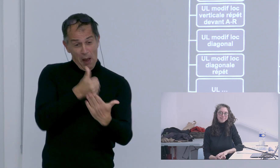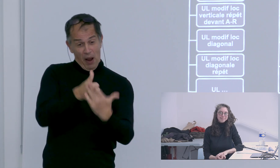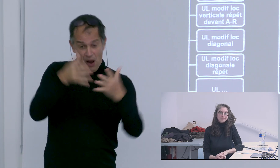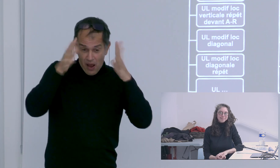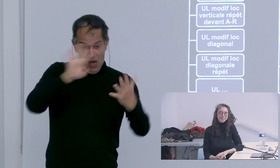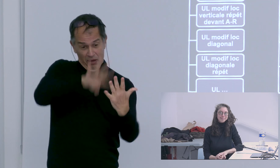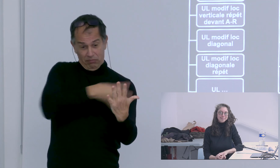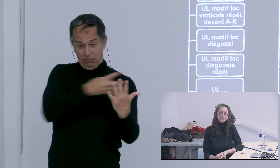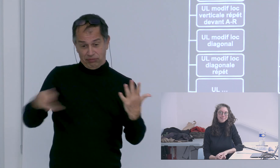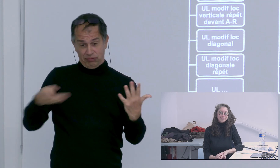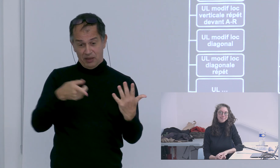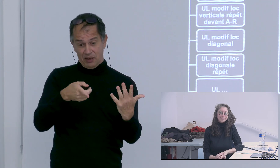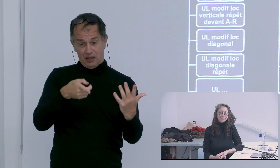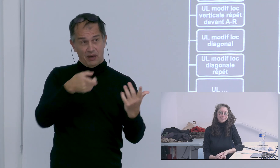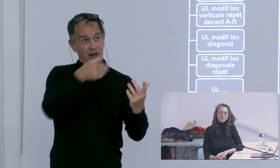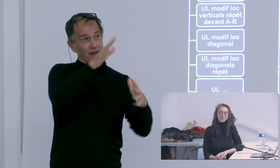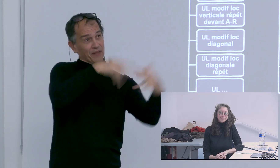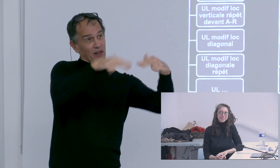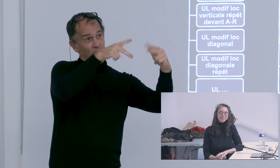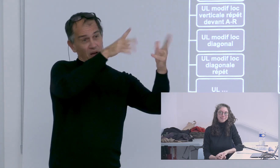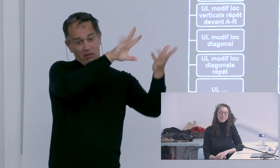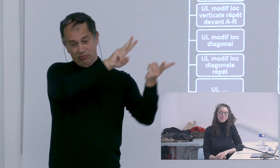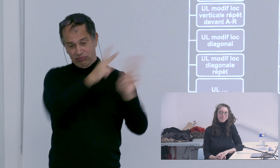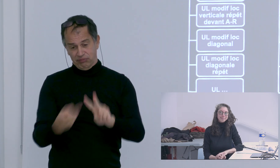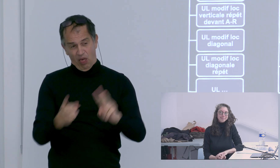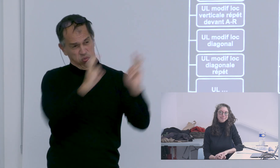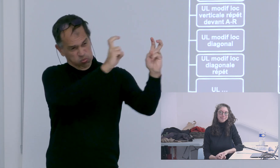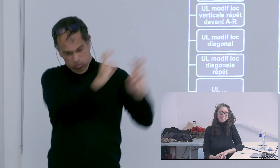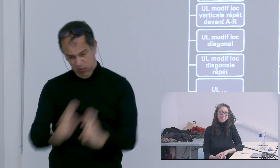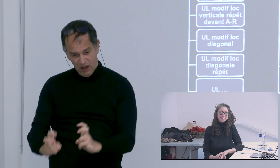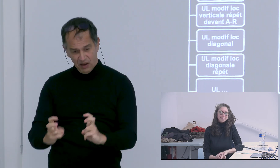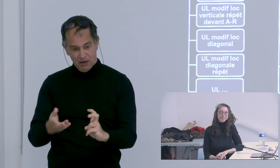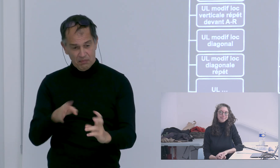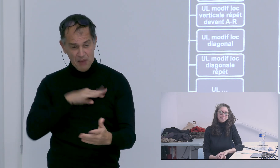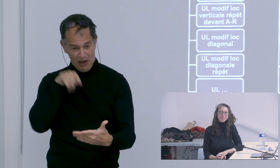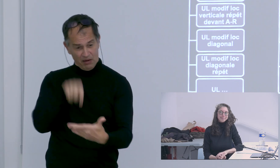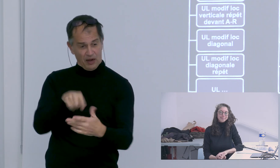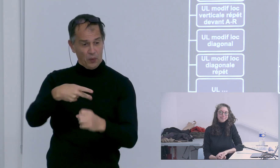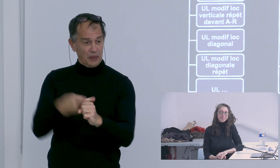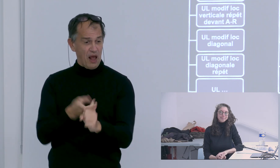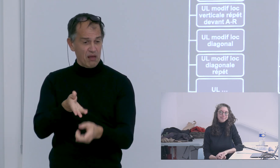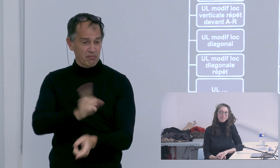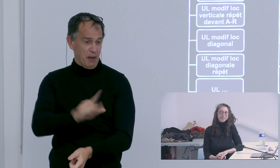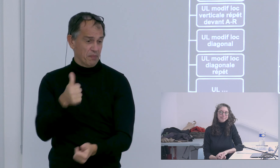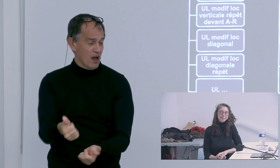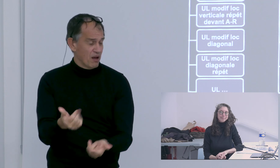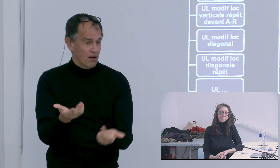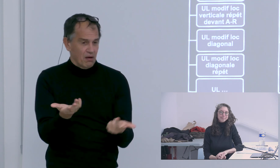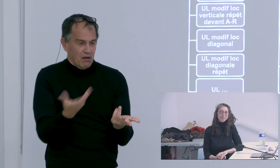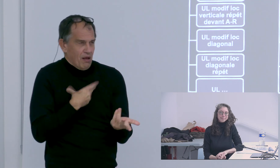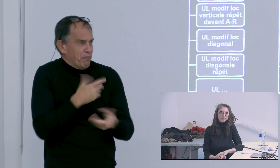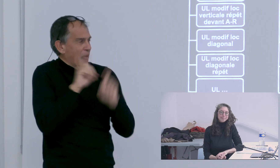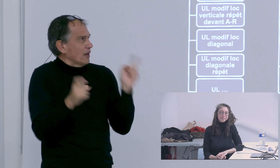visuelle et que cette pensée là fait que vous avez l'impression que beaucoup de choses échappent quand on utilise